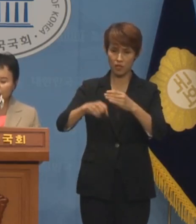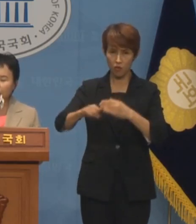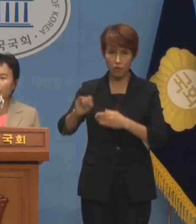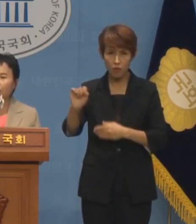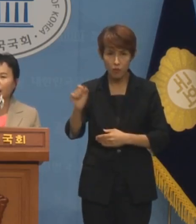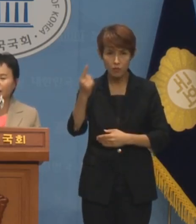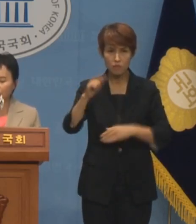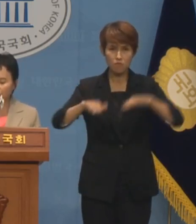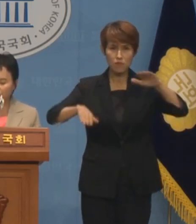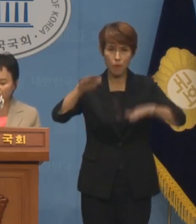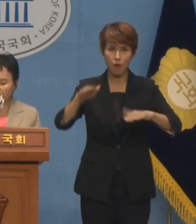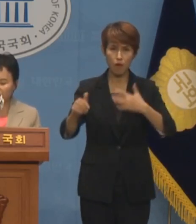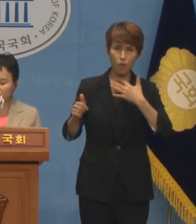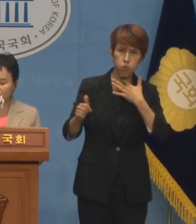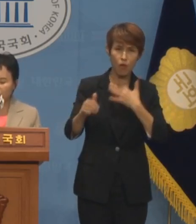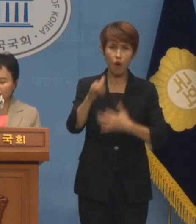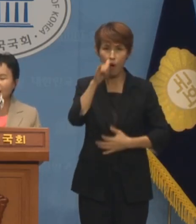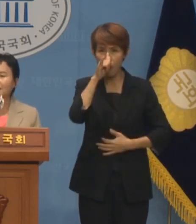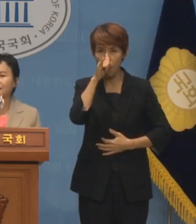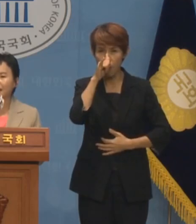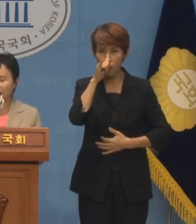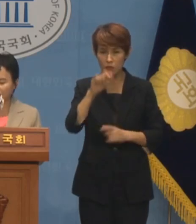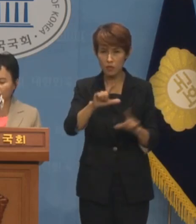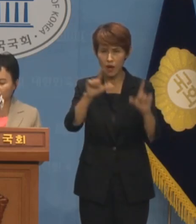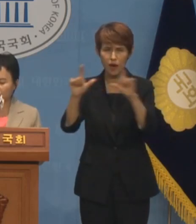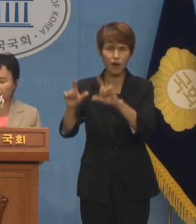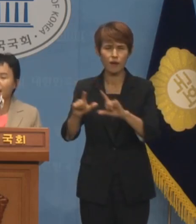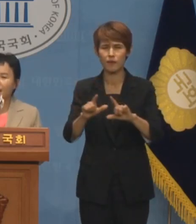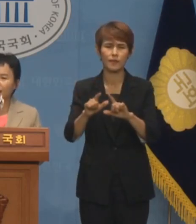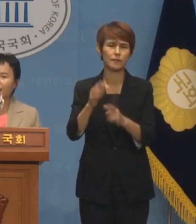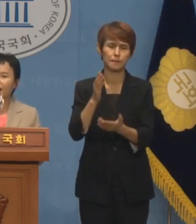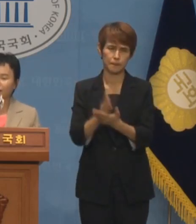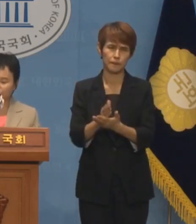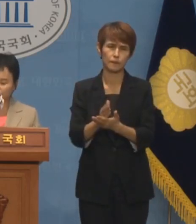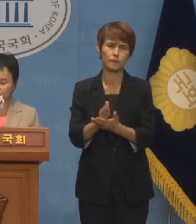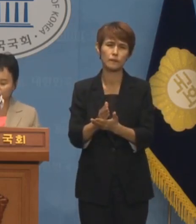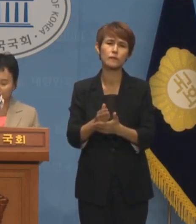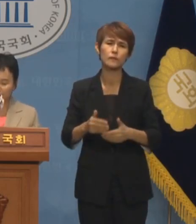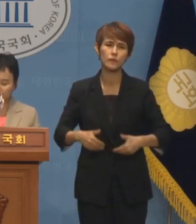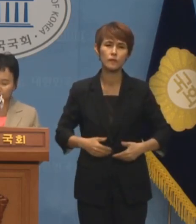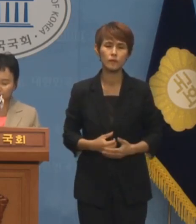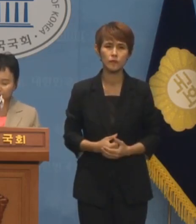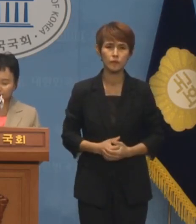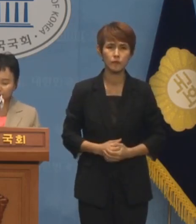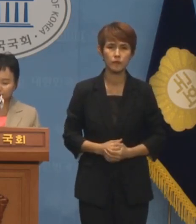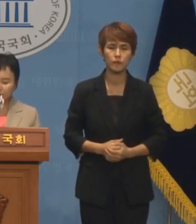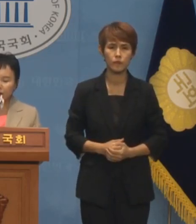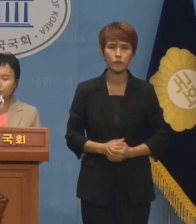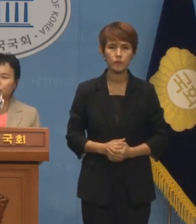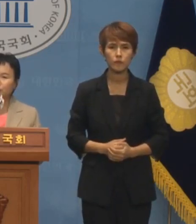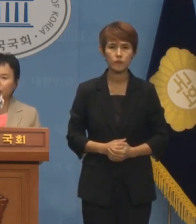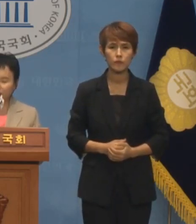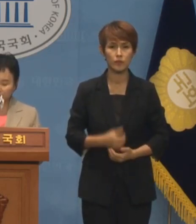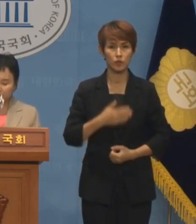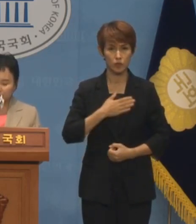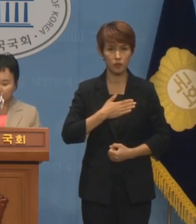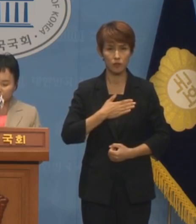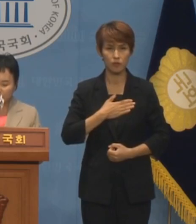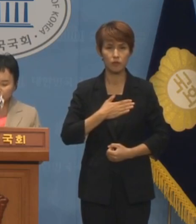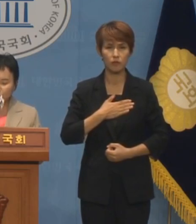차별과 혐오를 받으며 살지 않도록 해야 될 것입니다. 저는